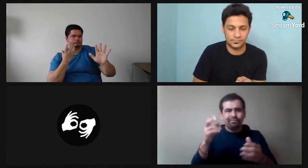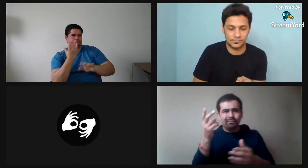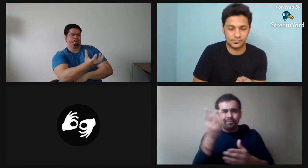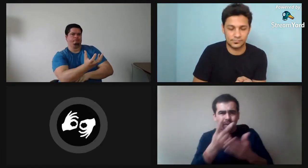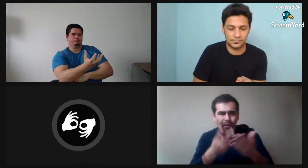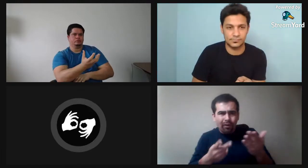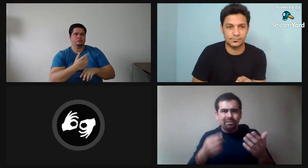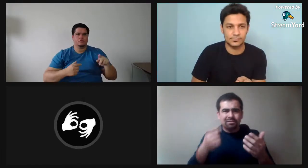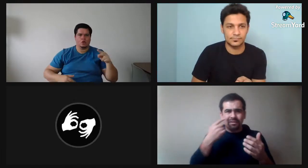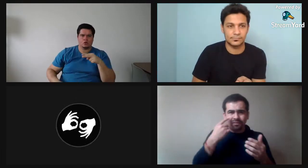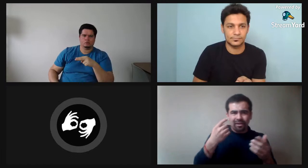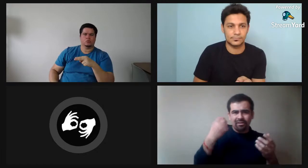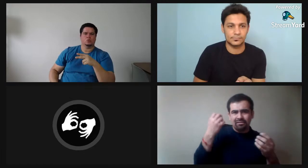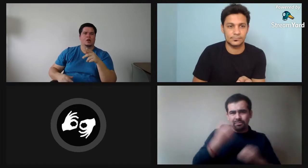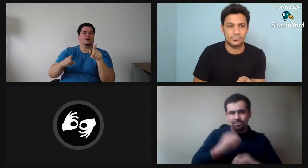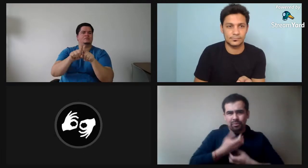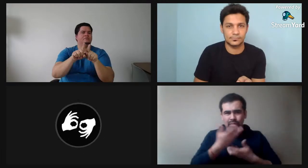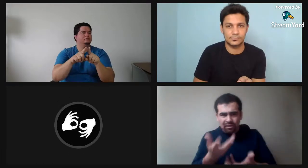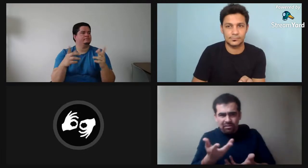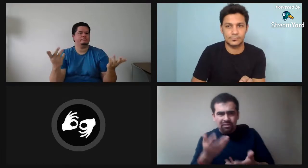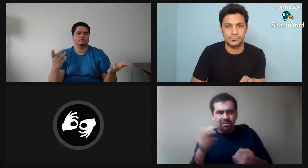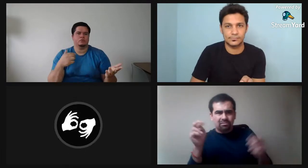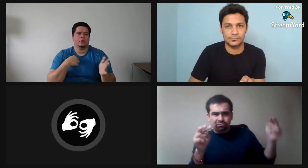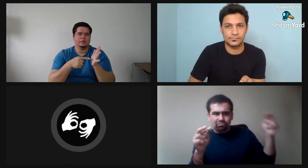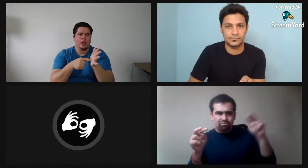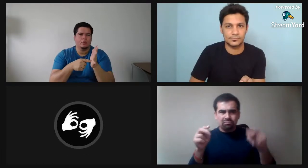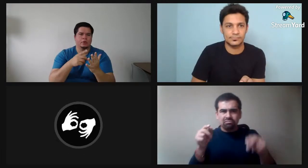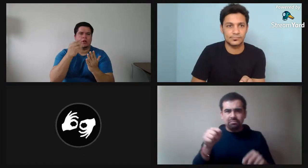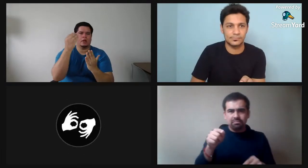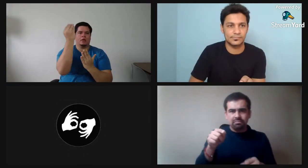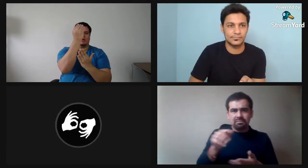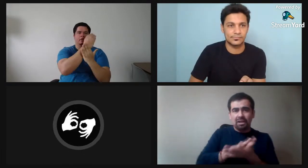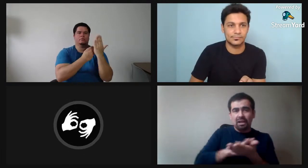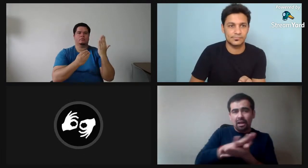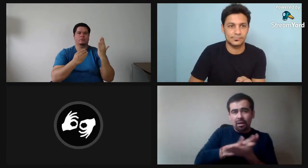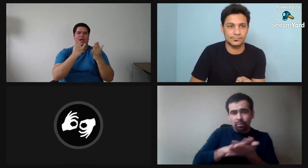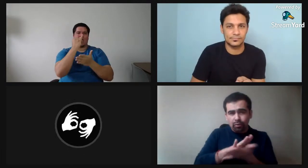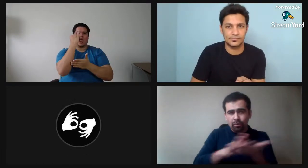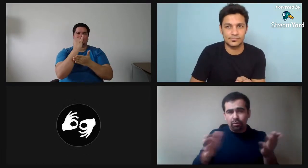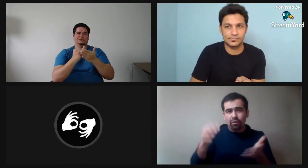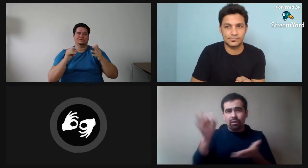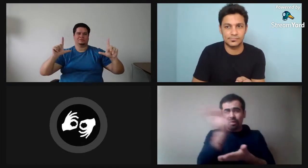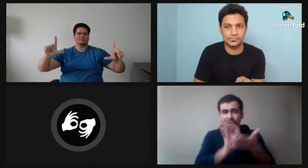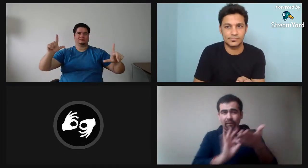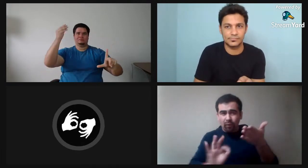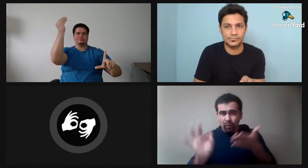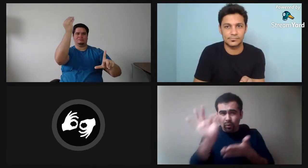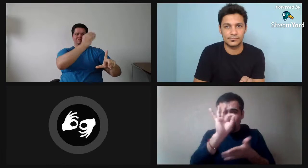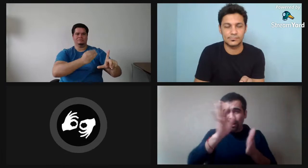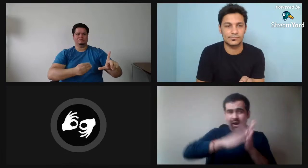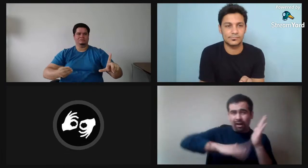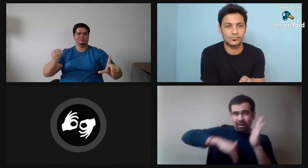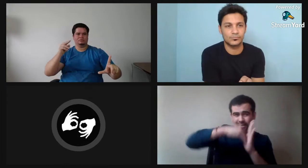Tienen que compartir también las poesías que ustedes hagan. Las tienen que mostrar para que todas las vean.